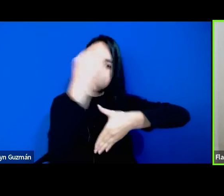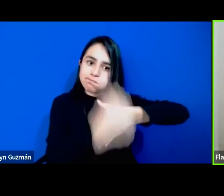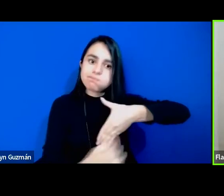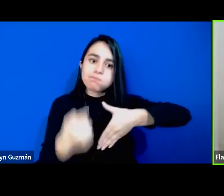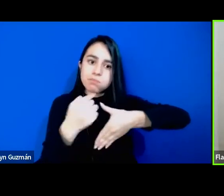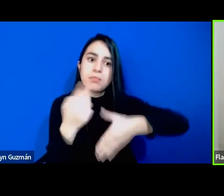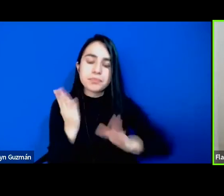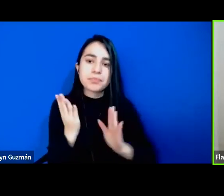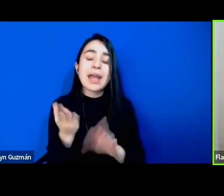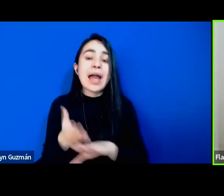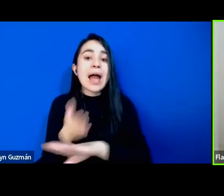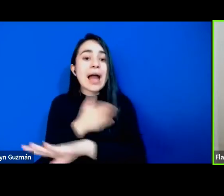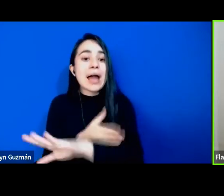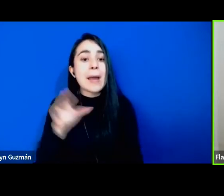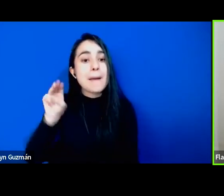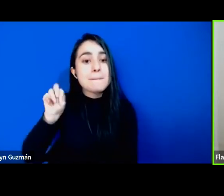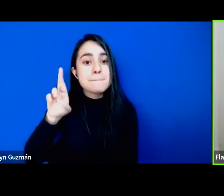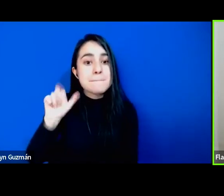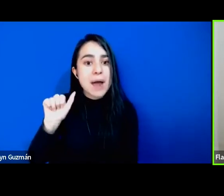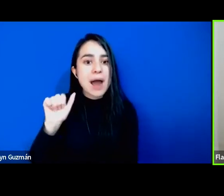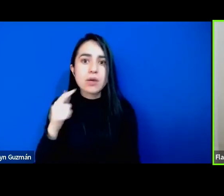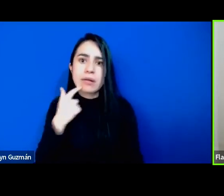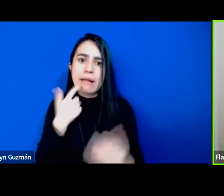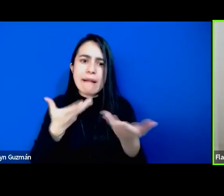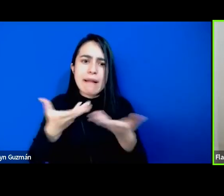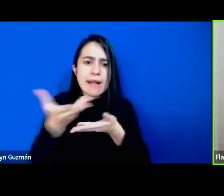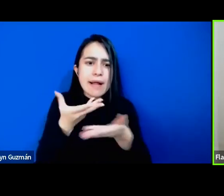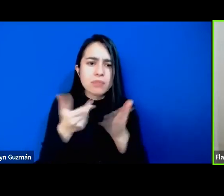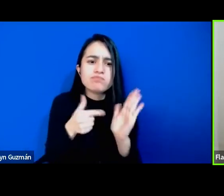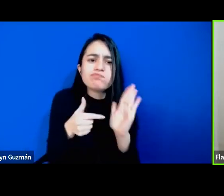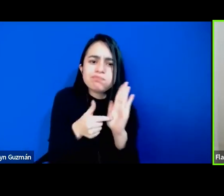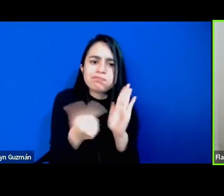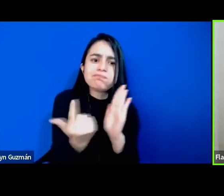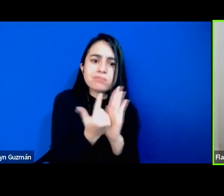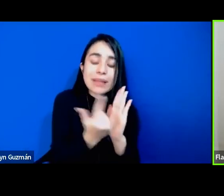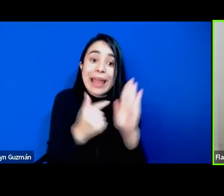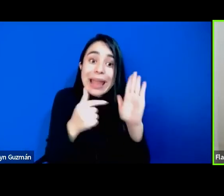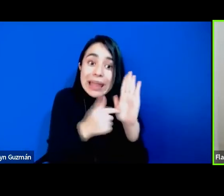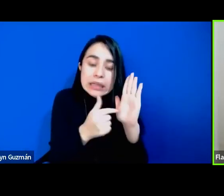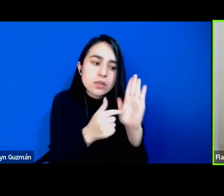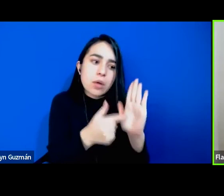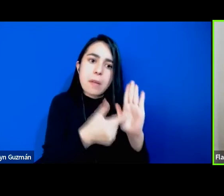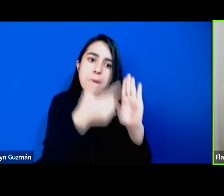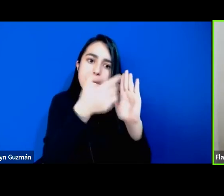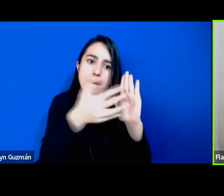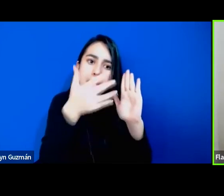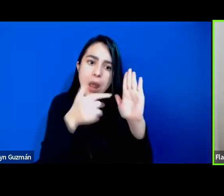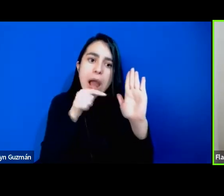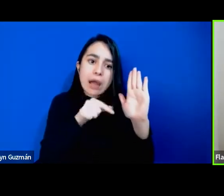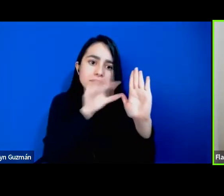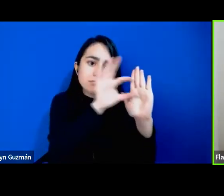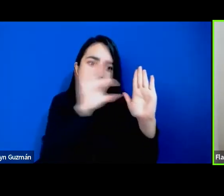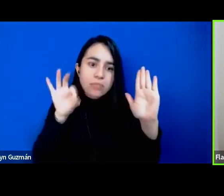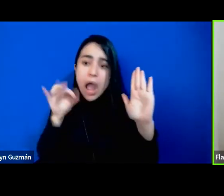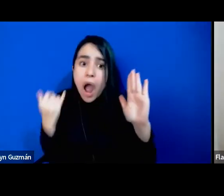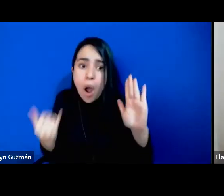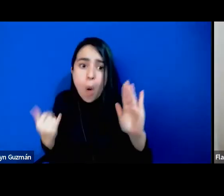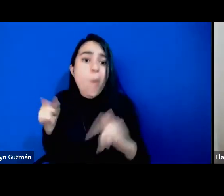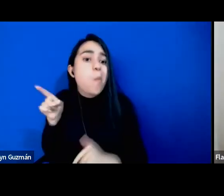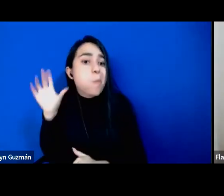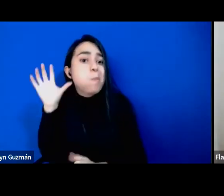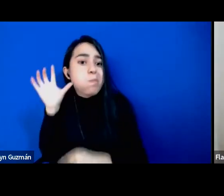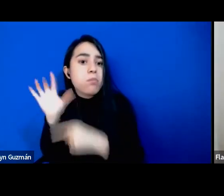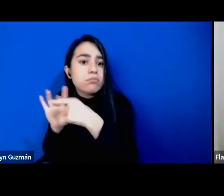Mara trouxe es también una discusión que transcende las discusiones actuales sobre